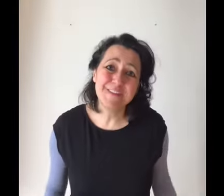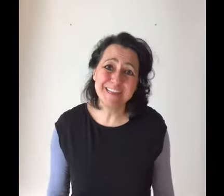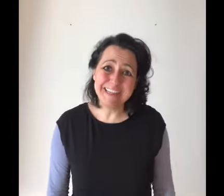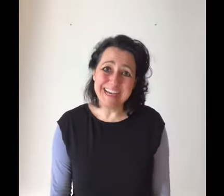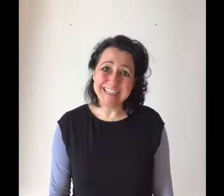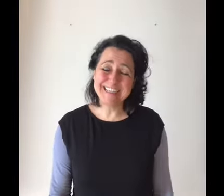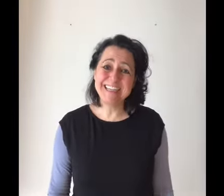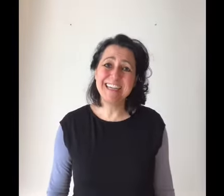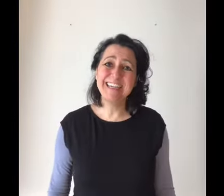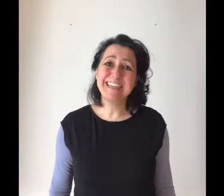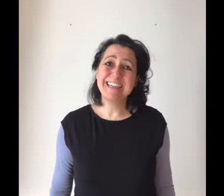andarci,